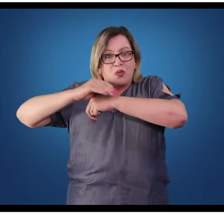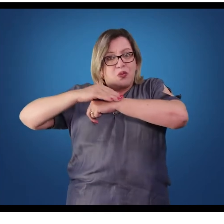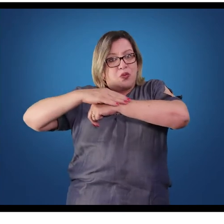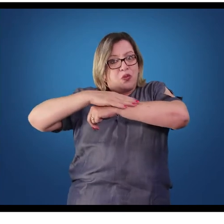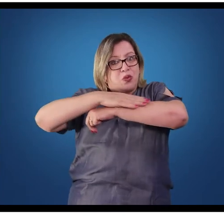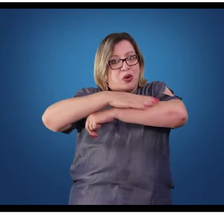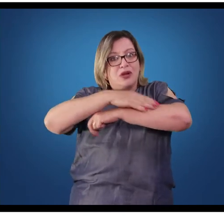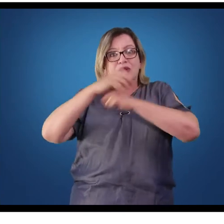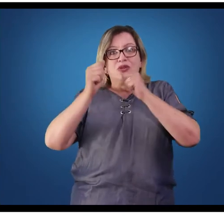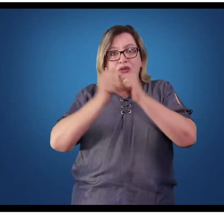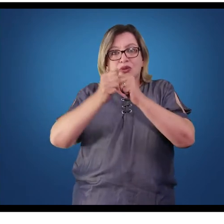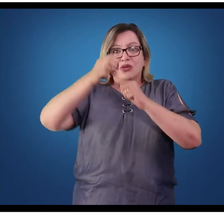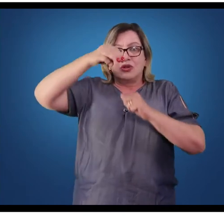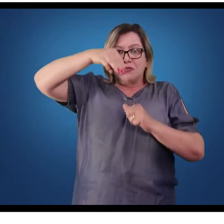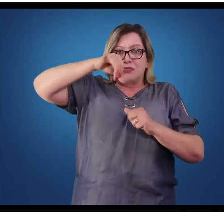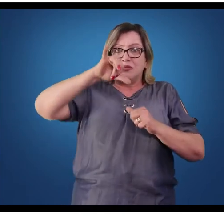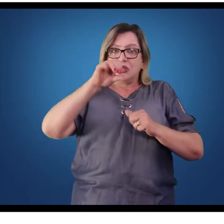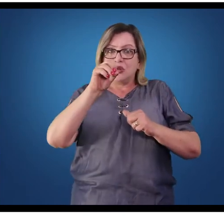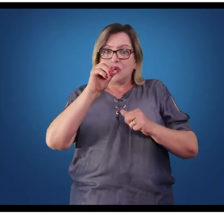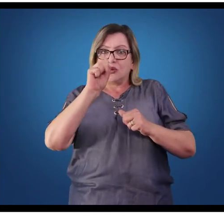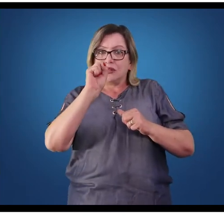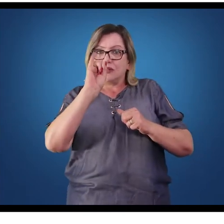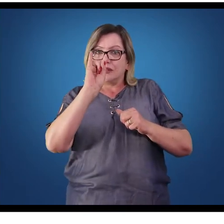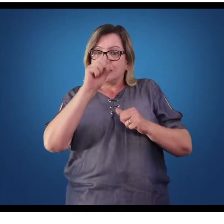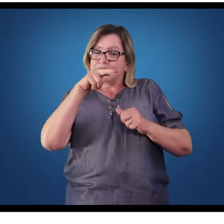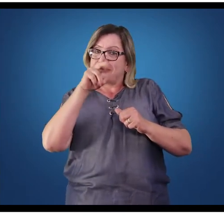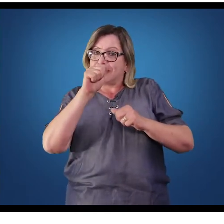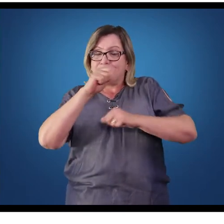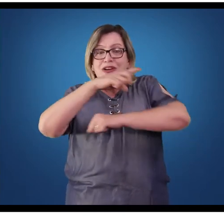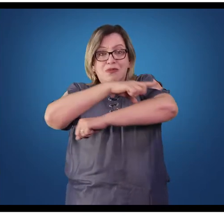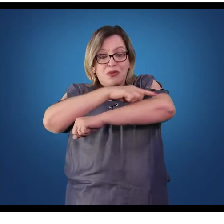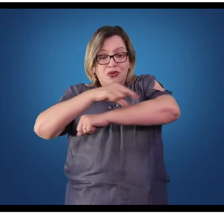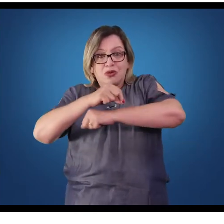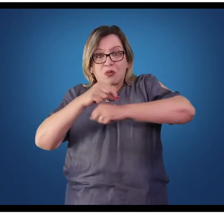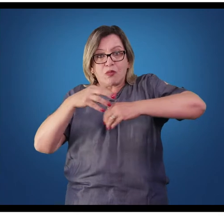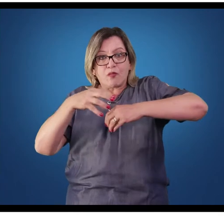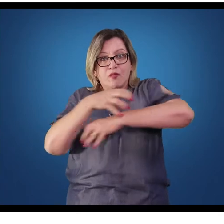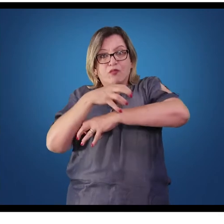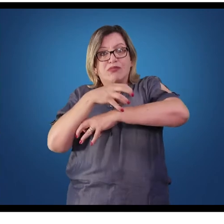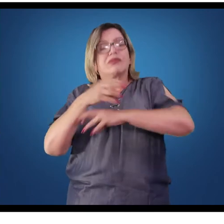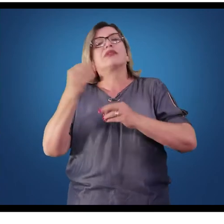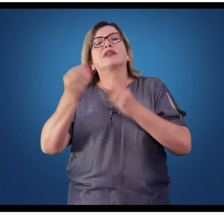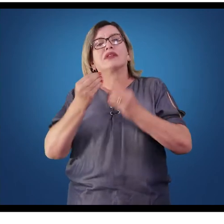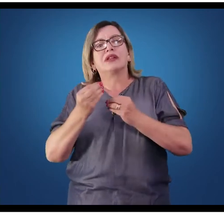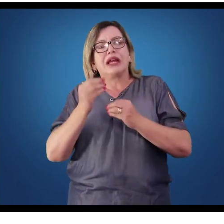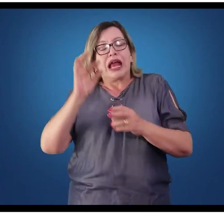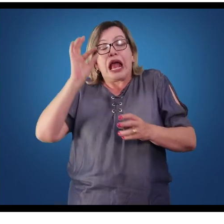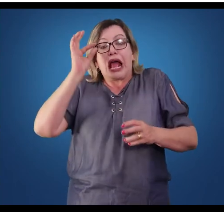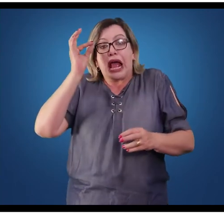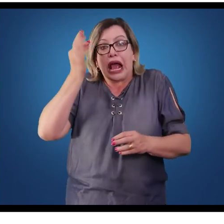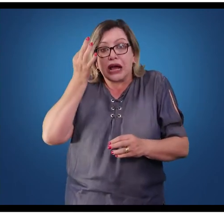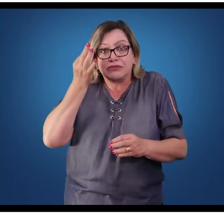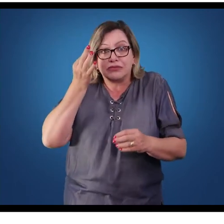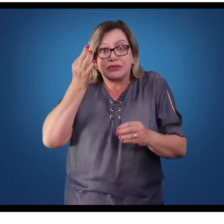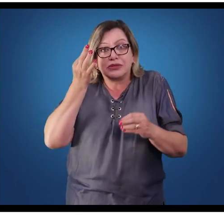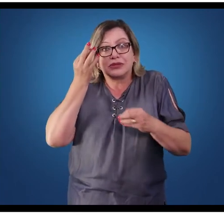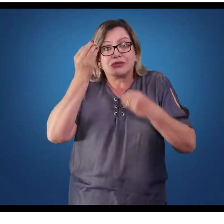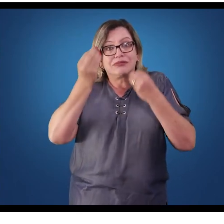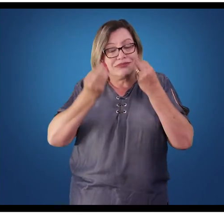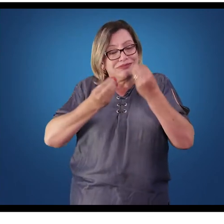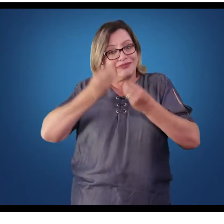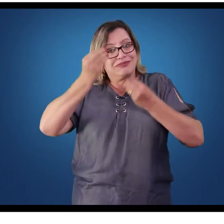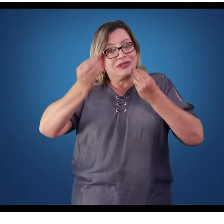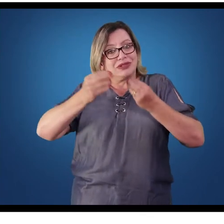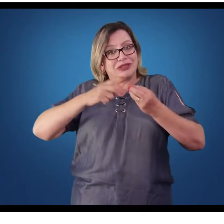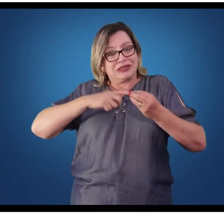miosina, fazendo com que o músculo se encurte. Nessa mesma fração de segundos, as cisternas, aonde se